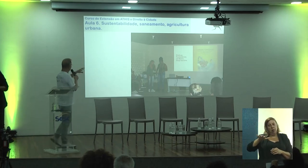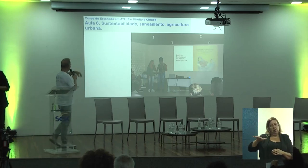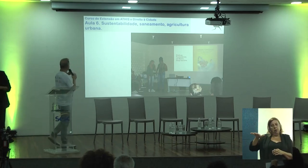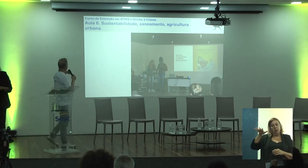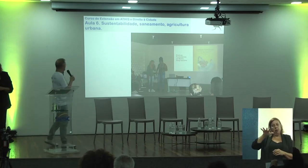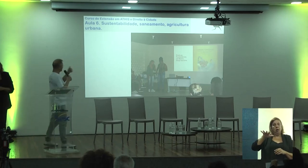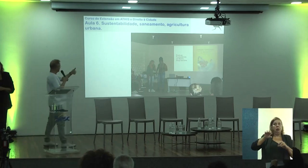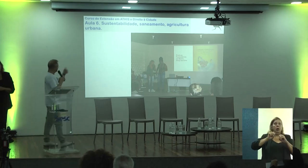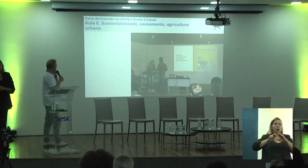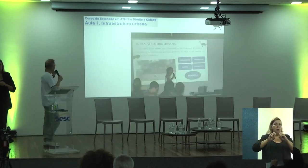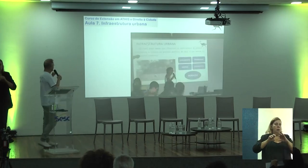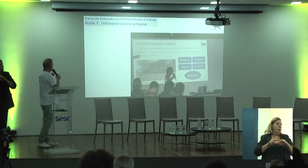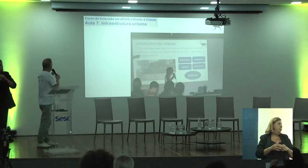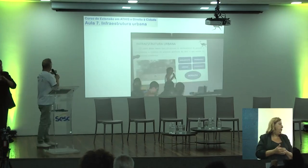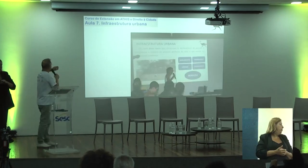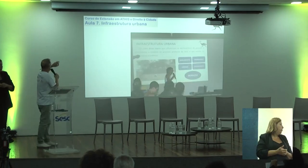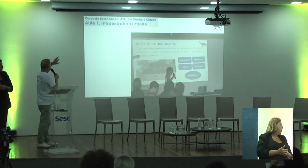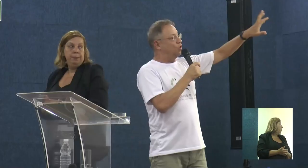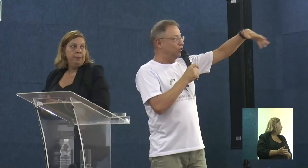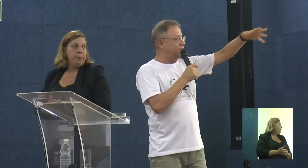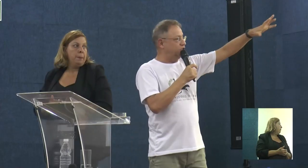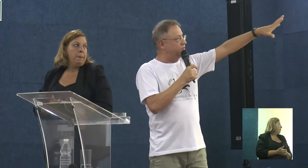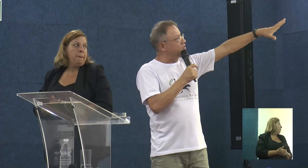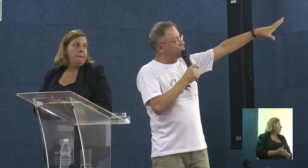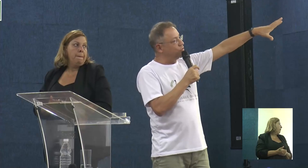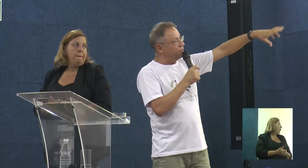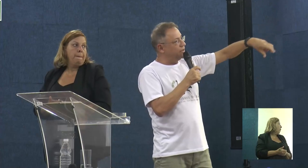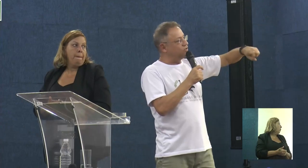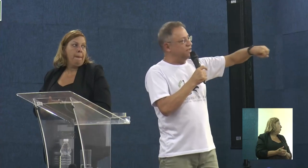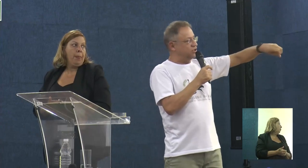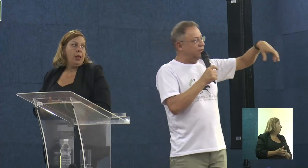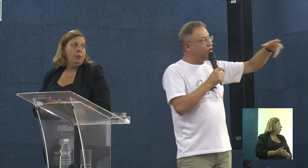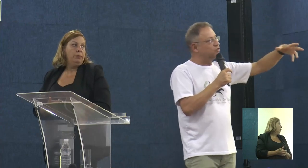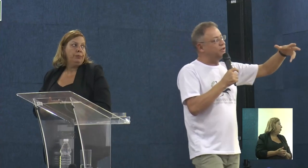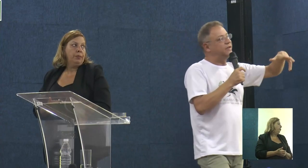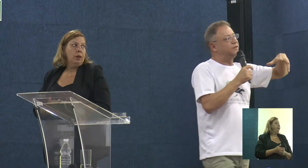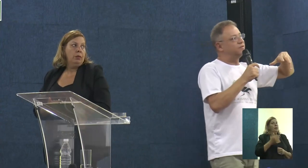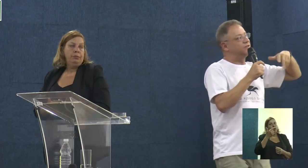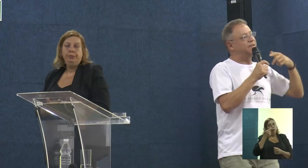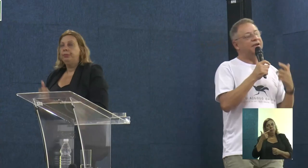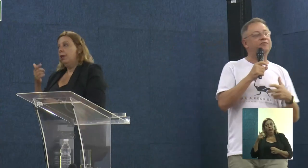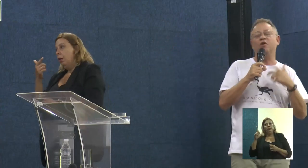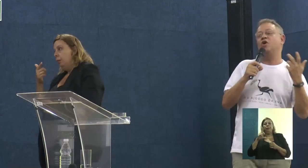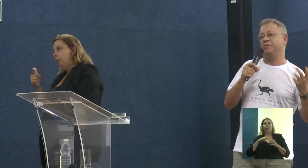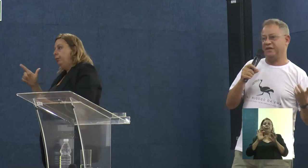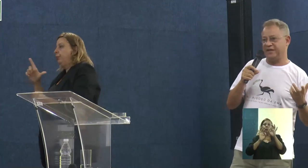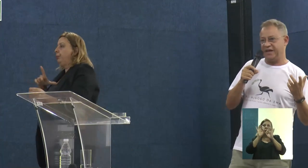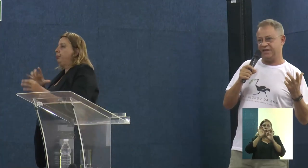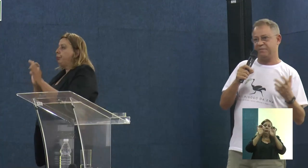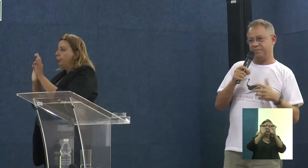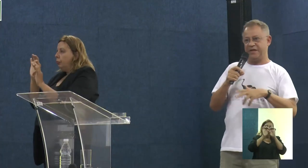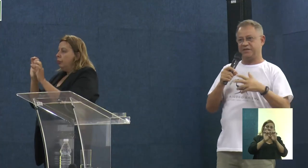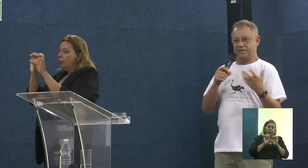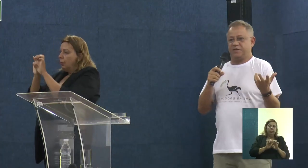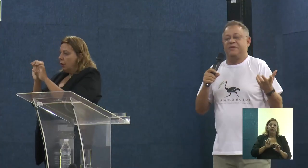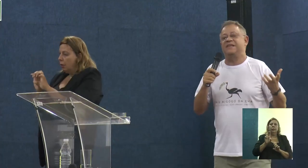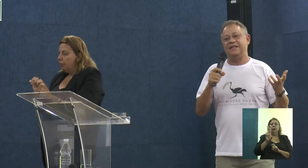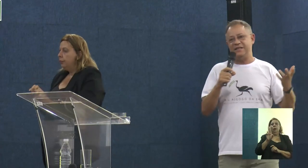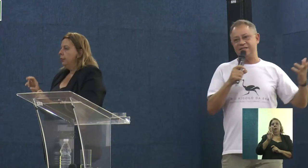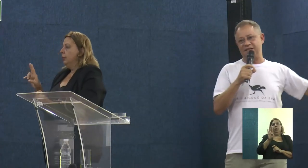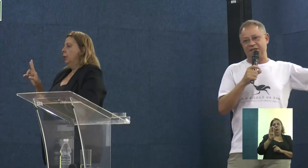liderança estudantil, numa das aulas. Outra de infraestrutura urbana, ou seja, é lógico que ninguém forma, ninguém